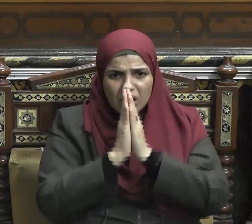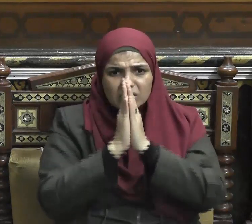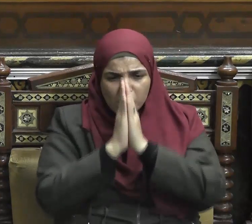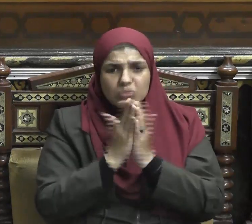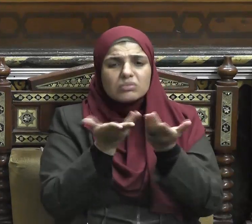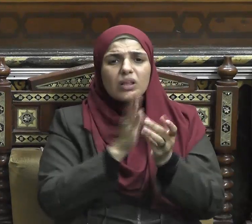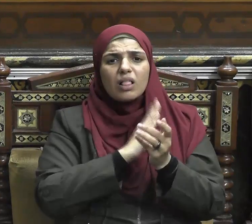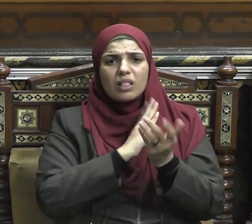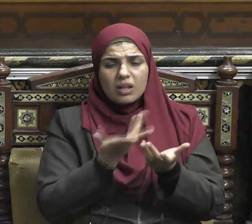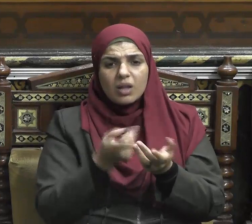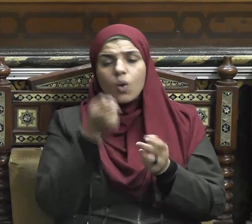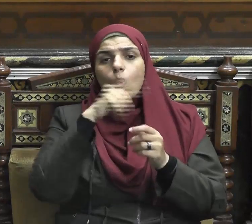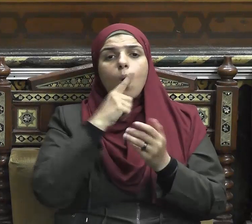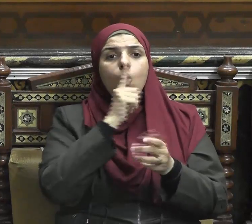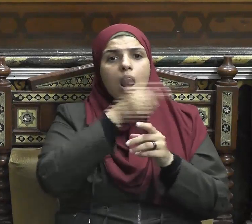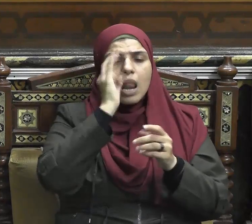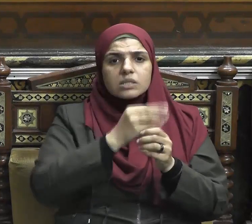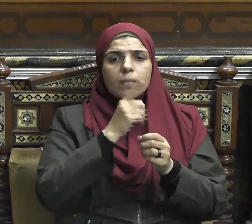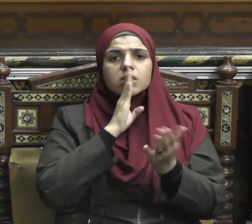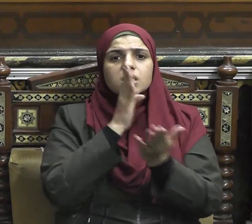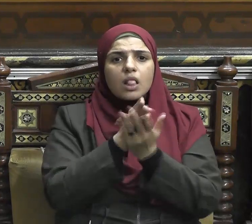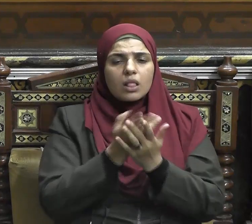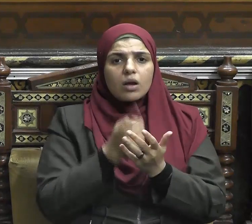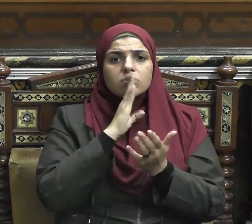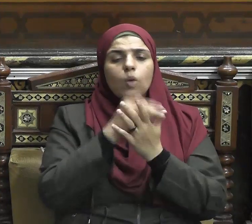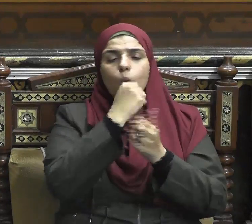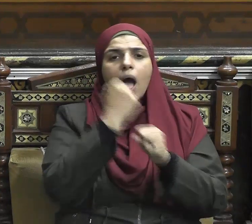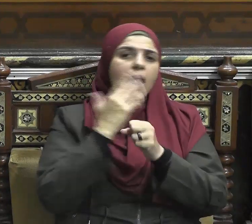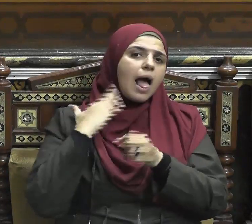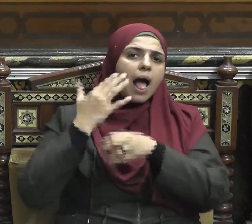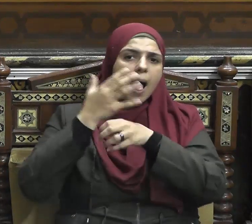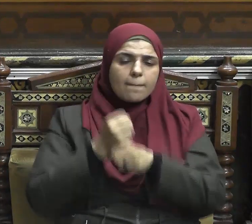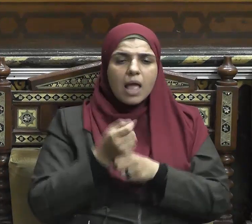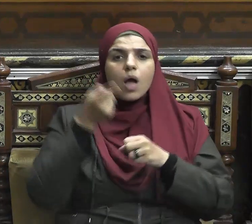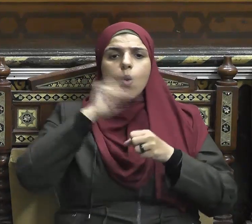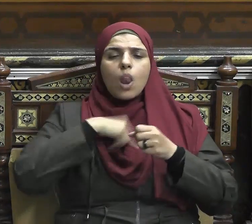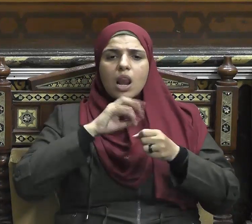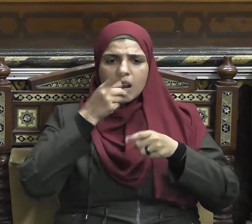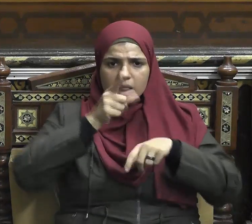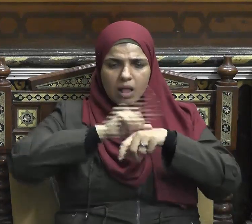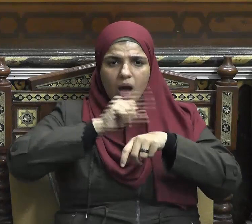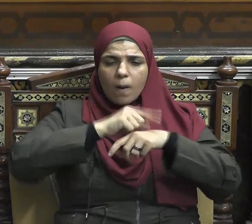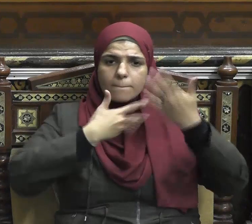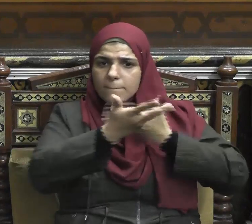وأمانته وعفافه فدعانا إلى الله تعالى لنوحده ونعبده